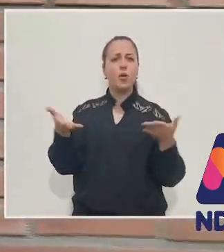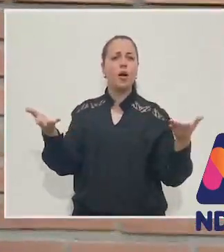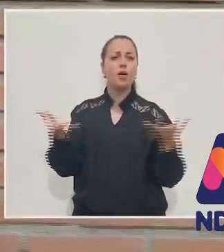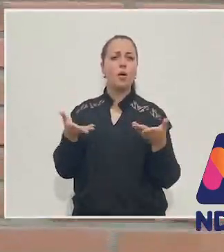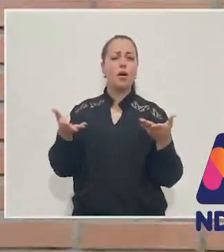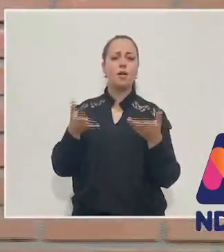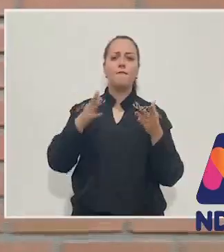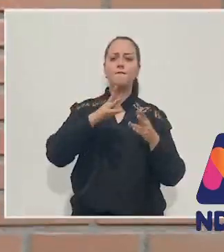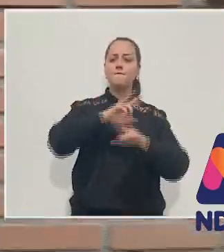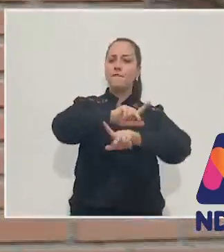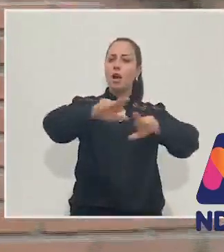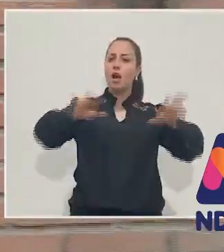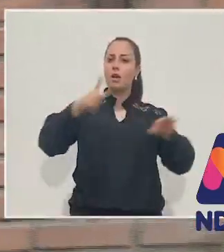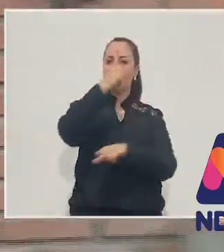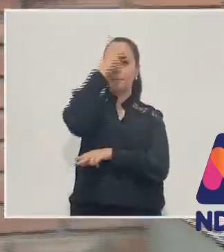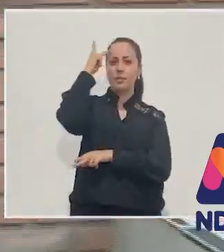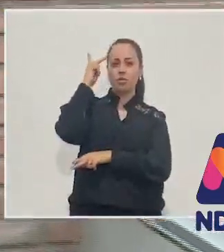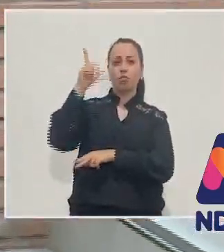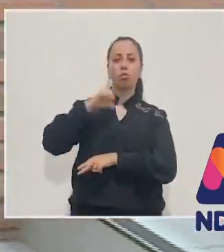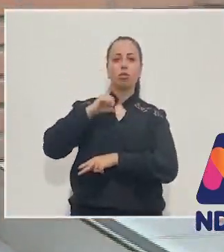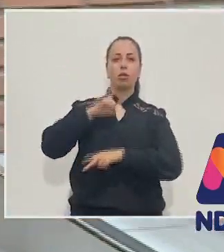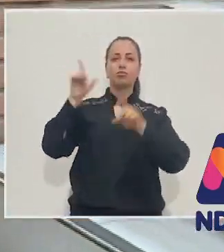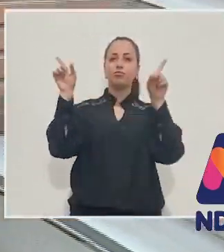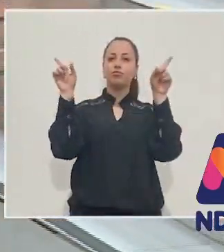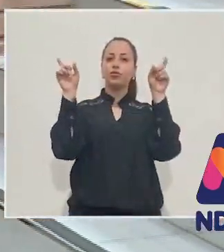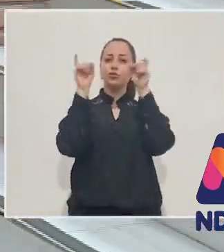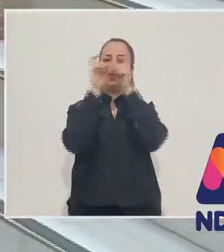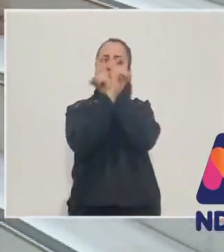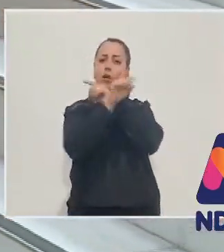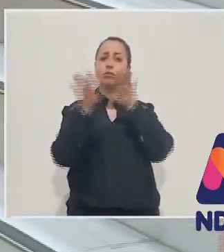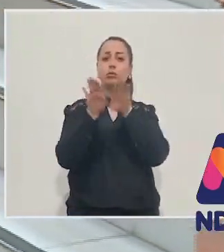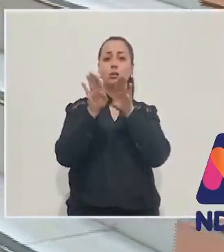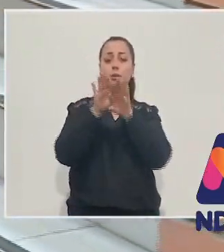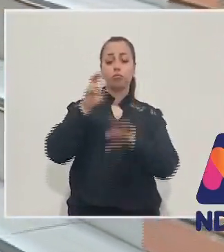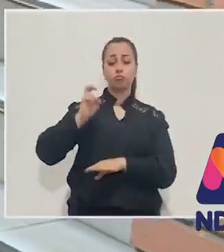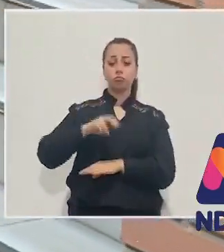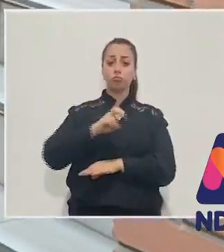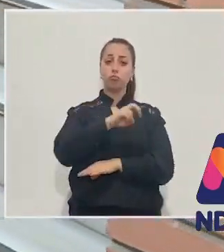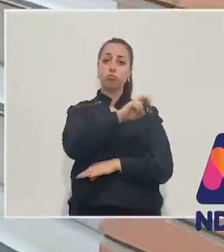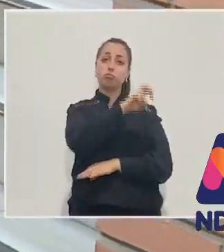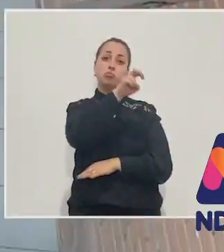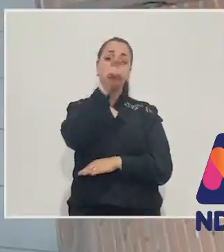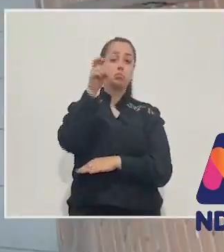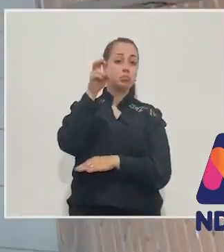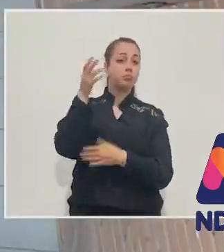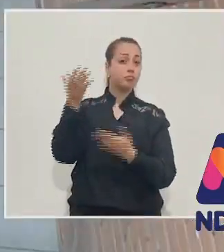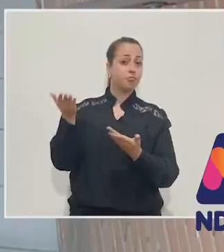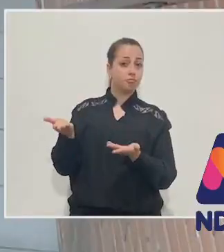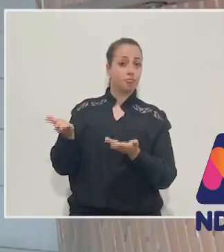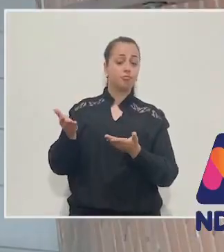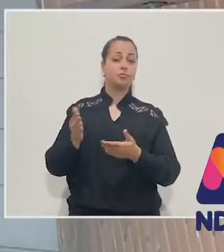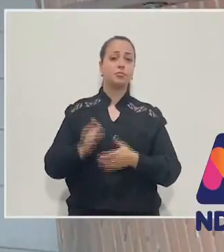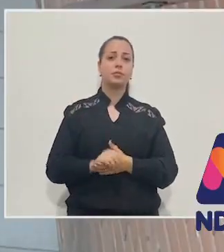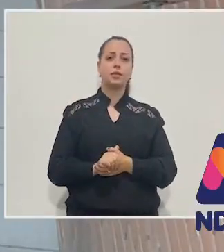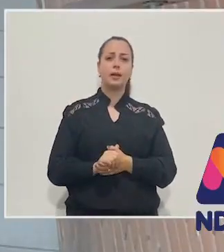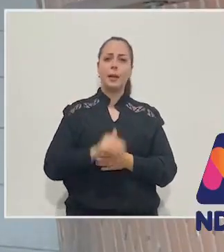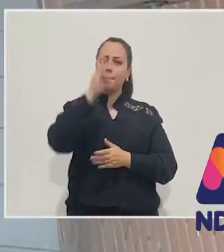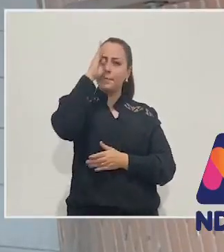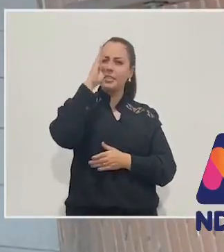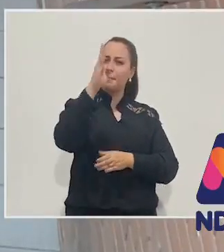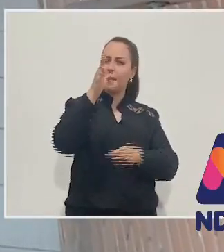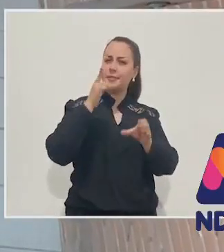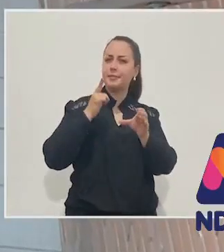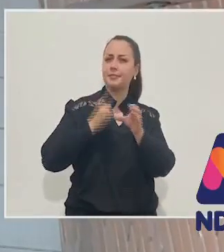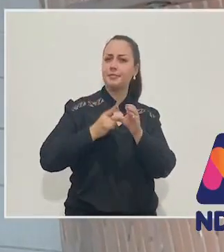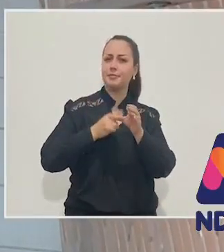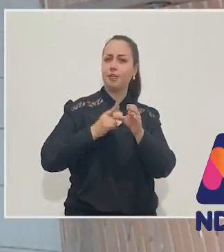outras milhares de pessoas têm dificuldades de subir uma escada como essa. Nas principais cidades